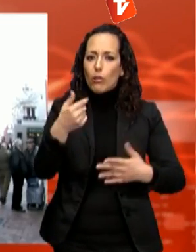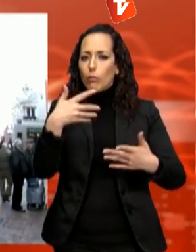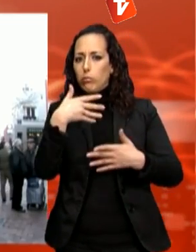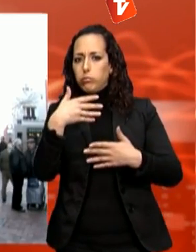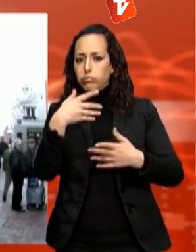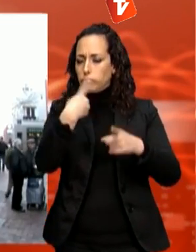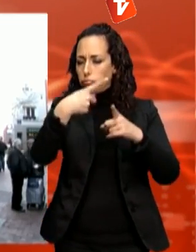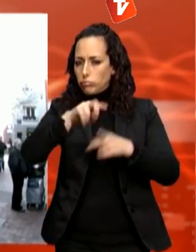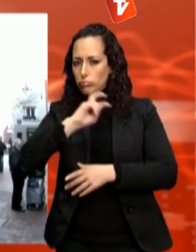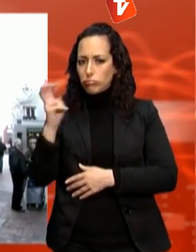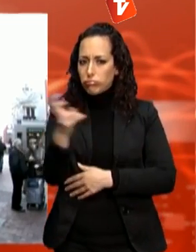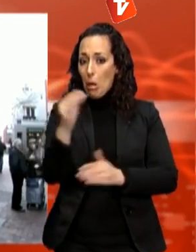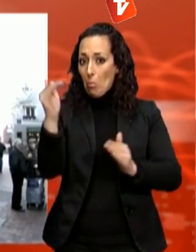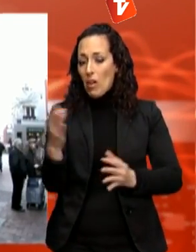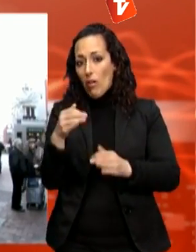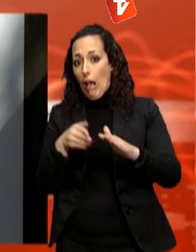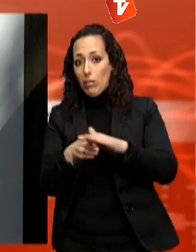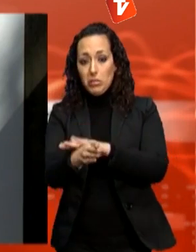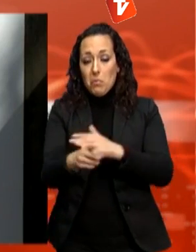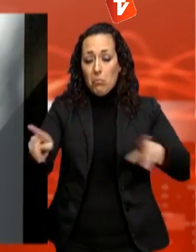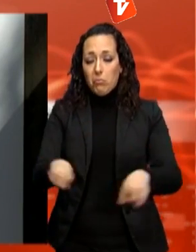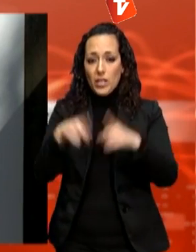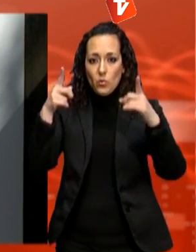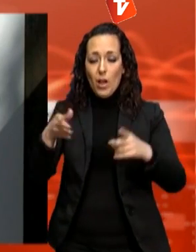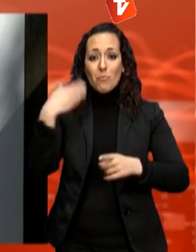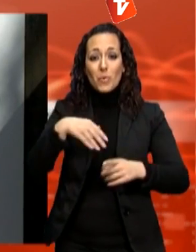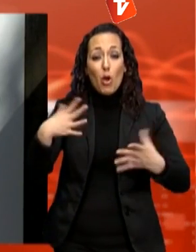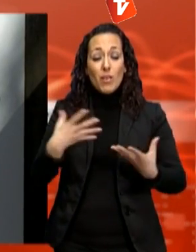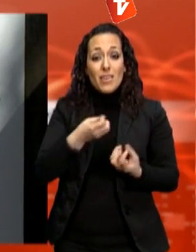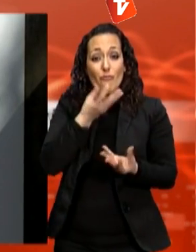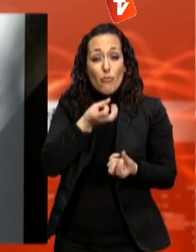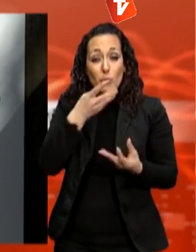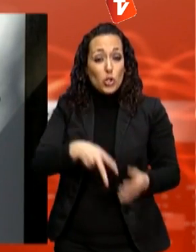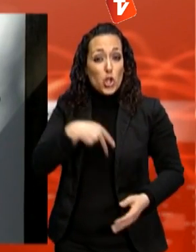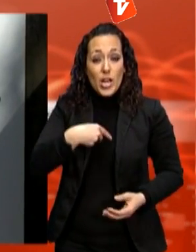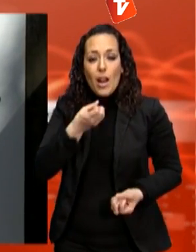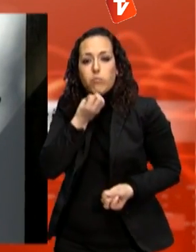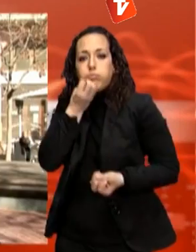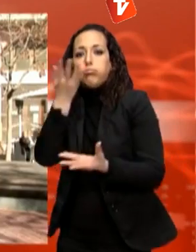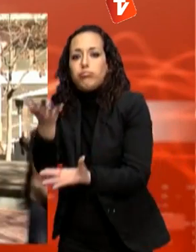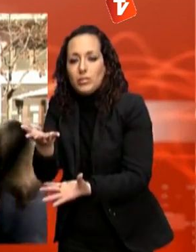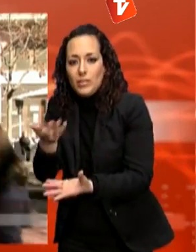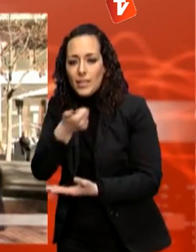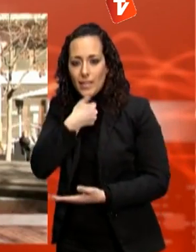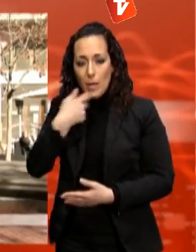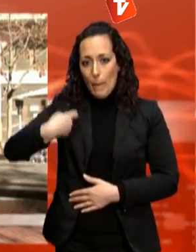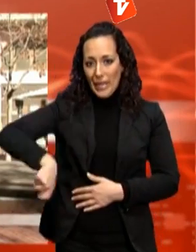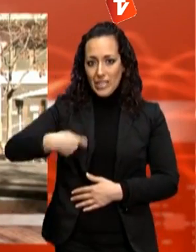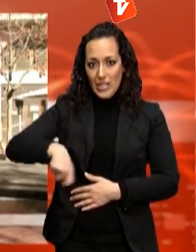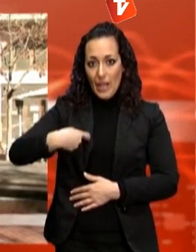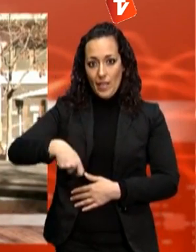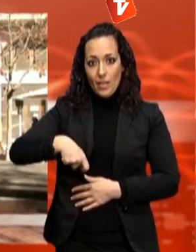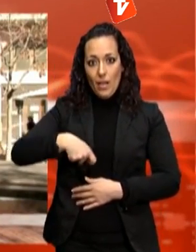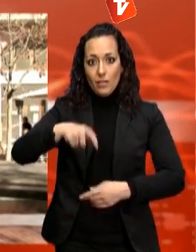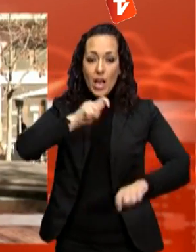preocupació l'ha traslladada la presidenta de Terrassa Centre, Maria Costa, a l'alcalde Jordi Ballart. Una altra cosa que es destecta és la mala